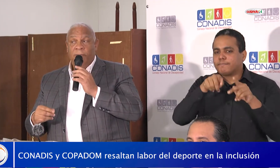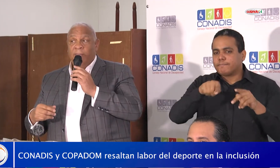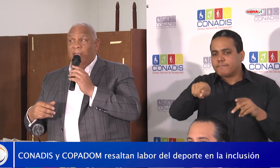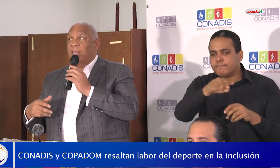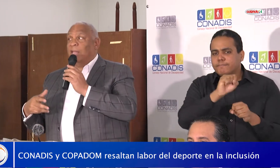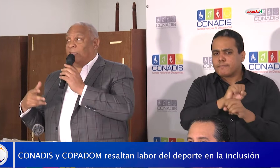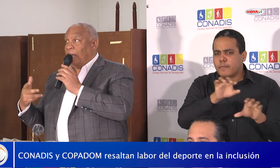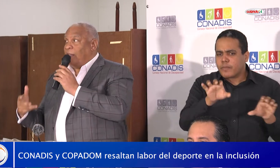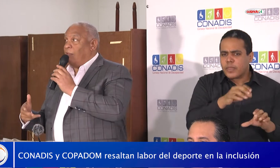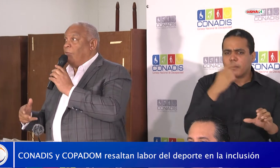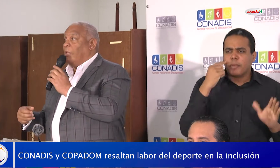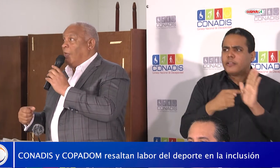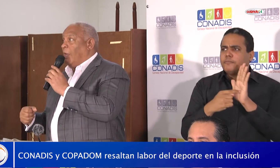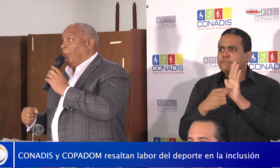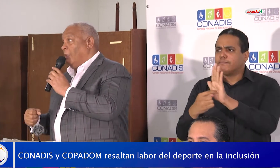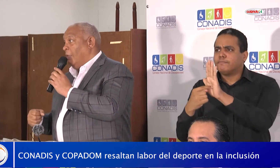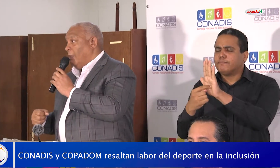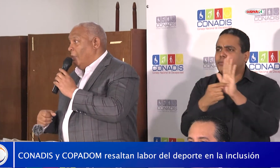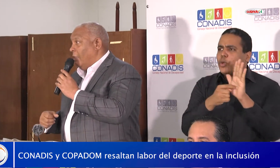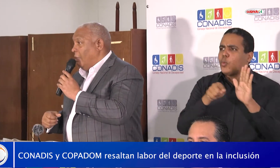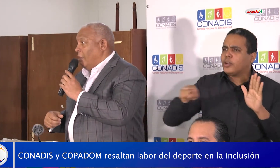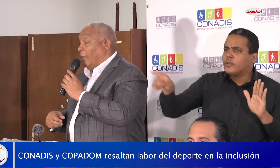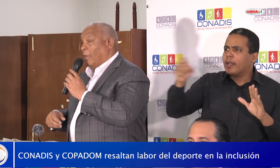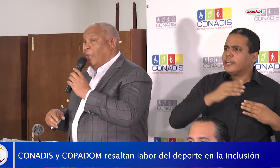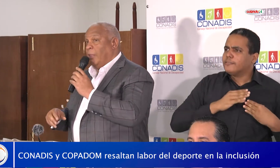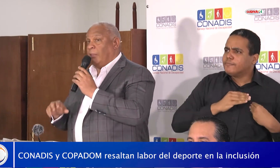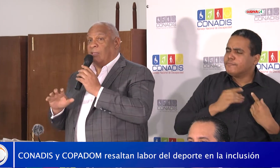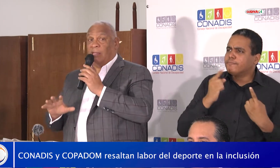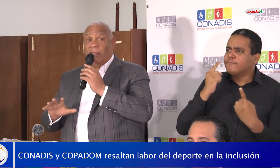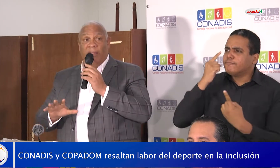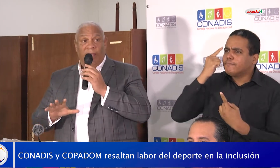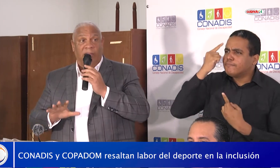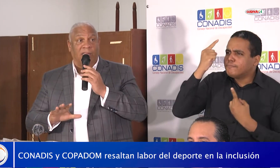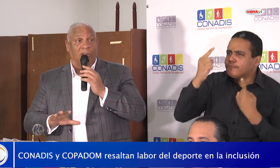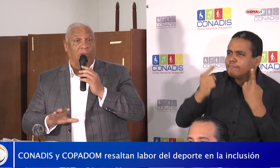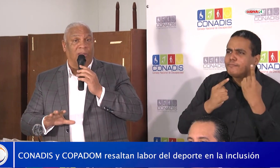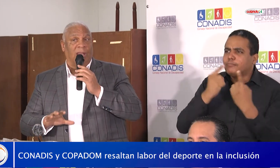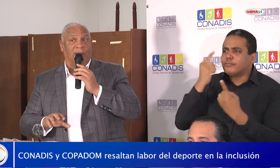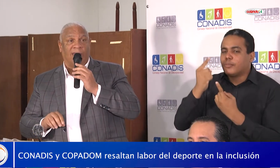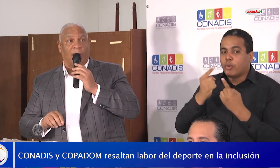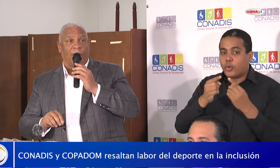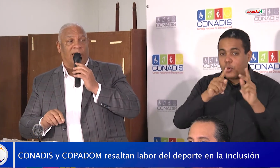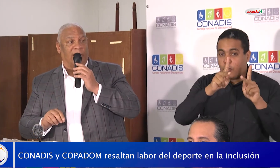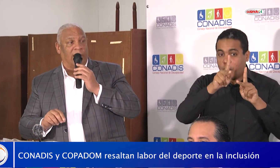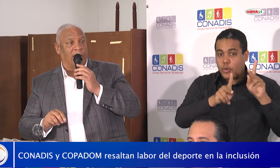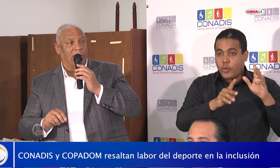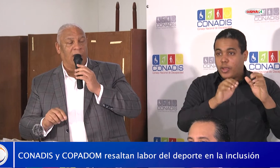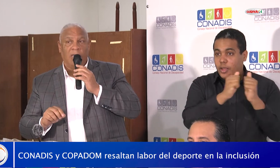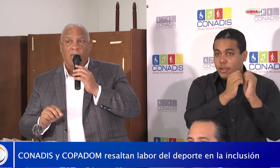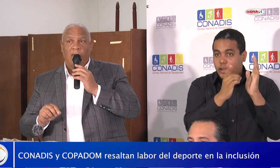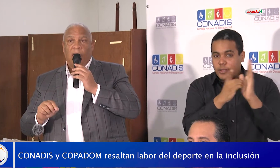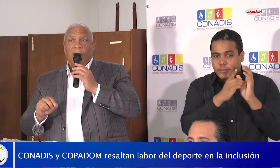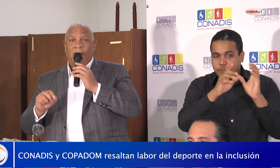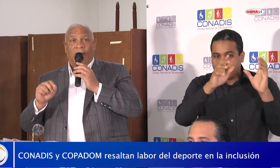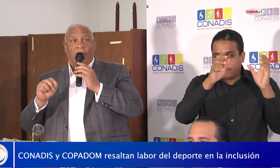y de sensibilizar a la gente acerca de este sector de la discapacidad,